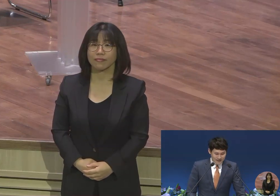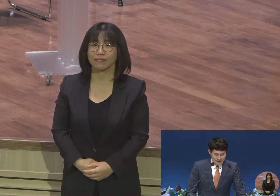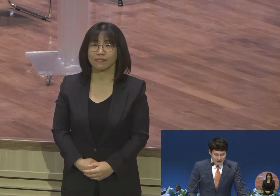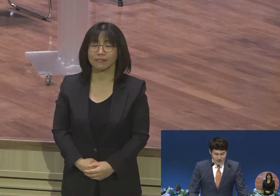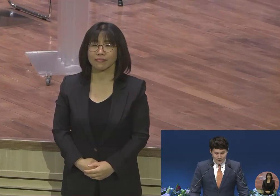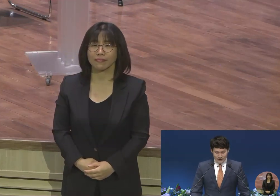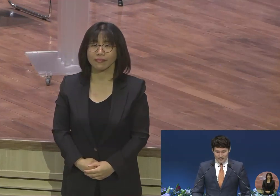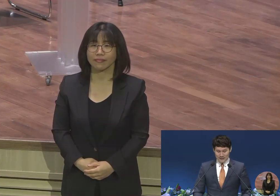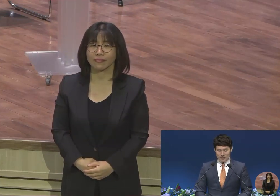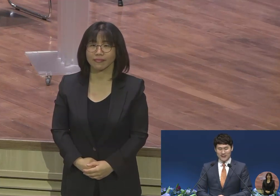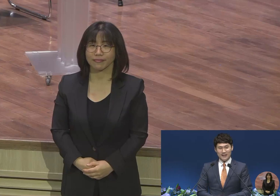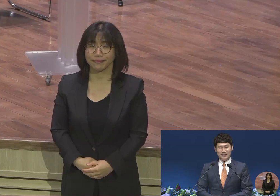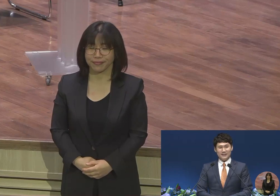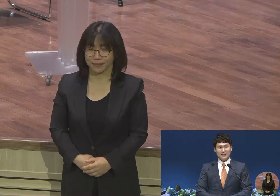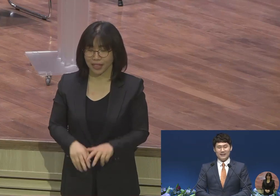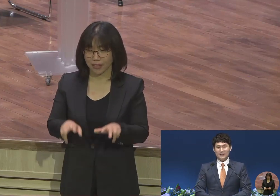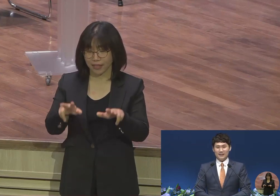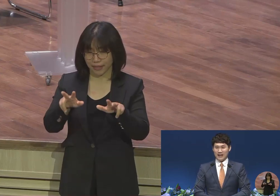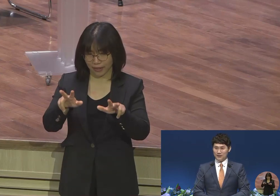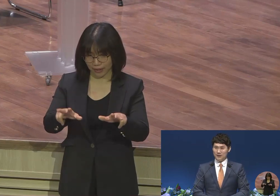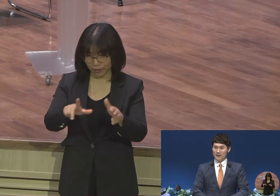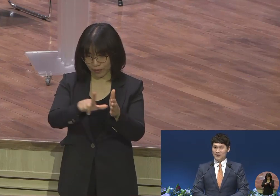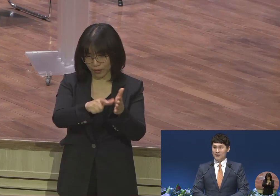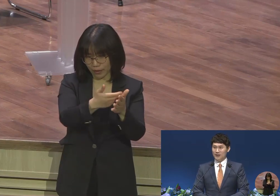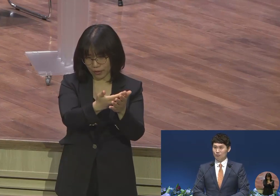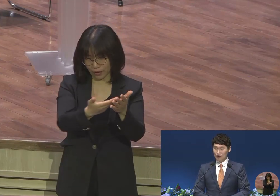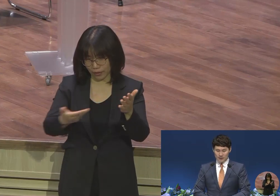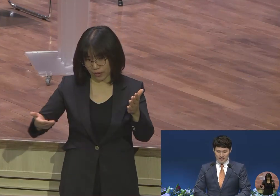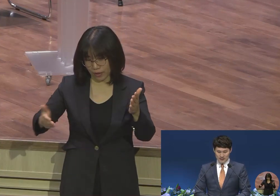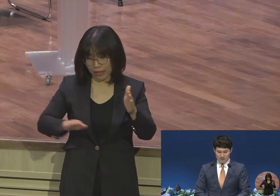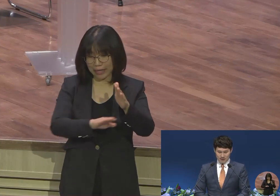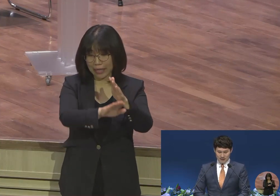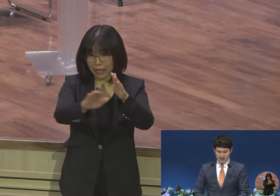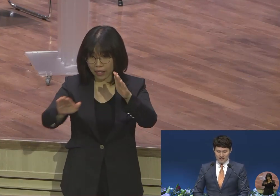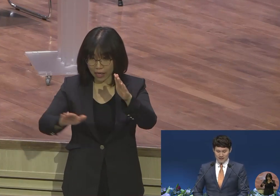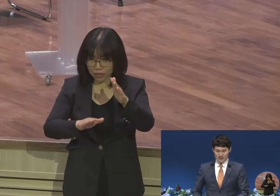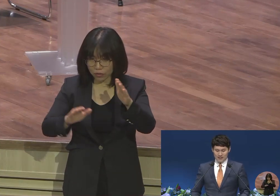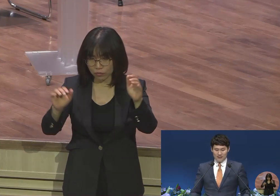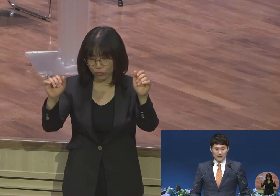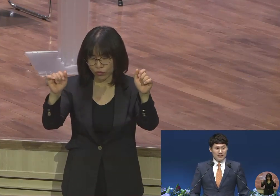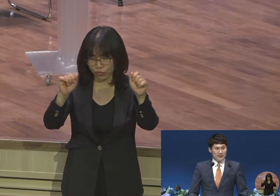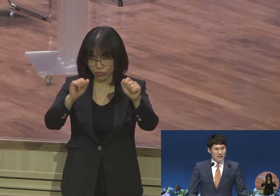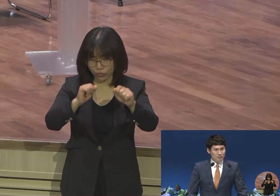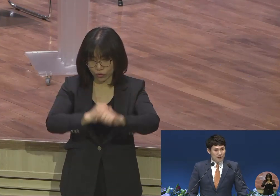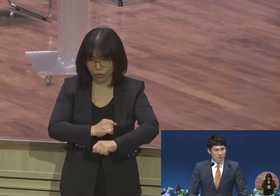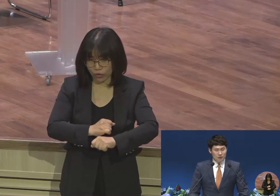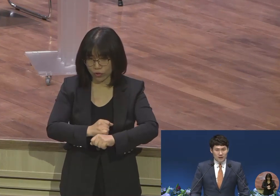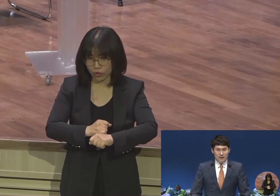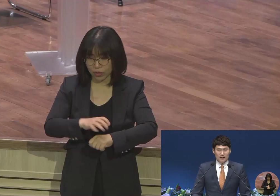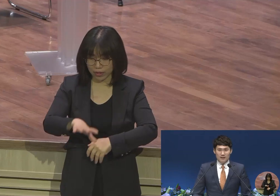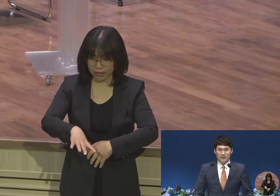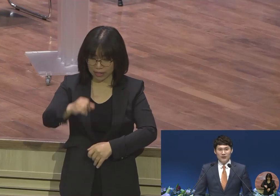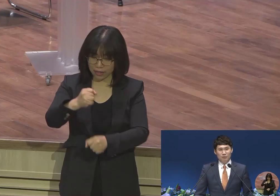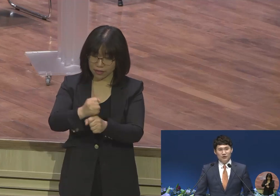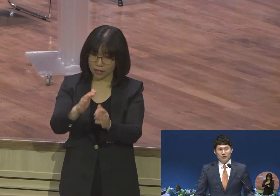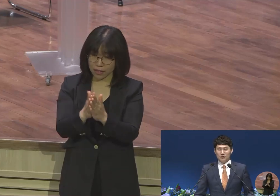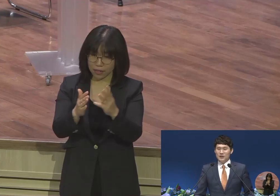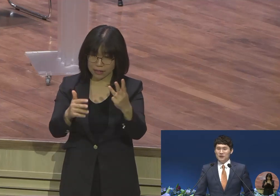지금 이 시대는 가정이 무너지는 시대입니다 창세기 3장의 문제가 제일 먼저 어디에서